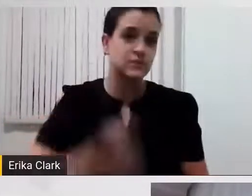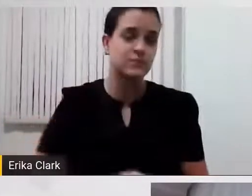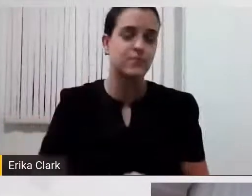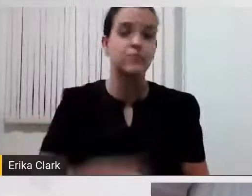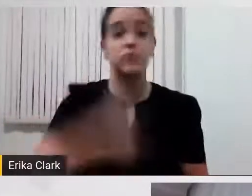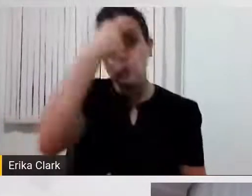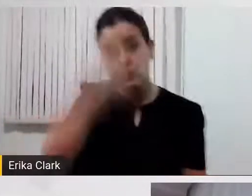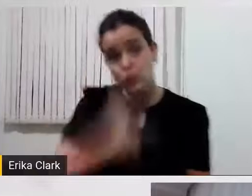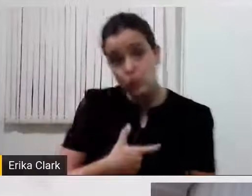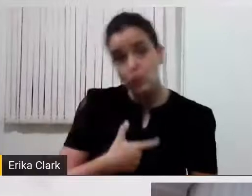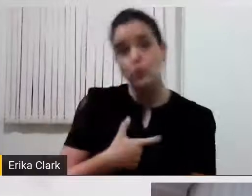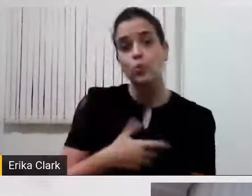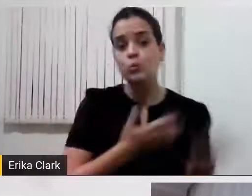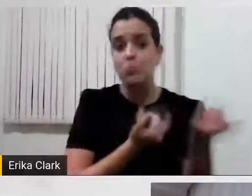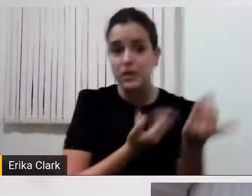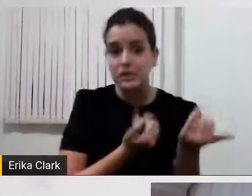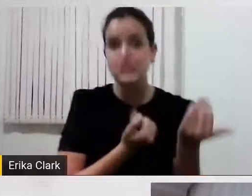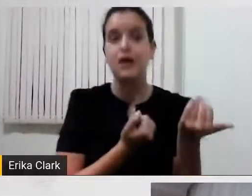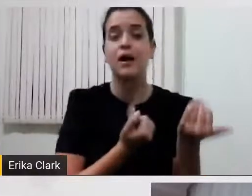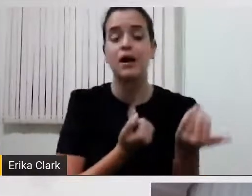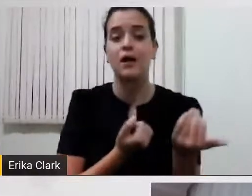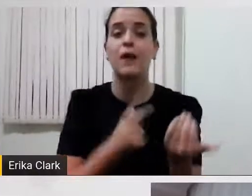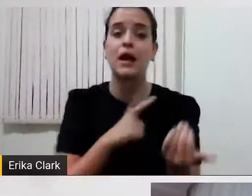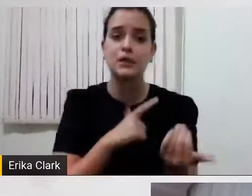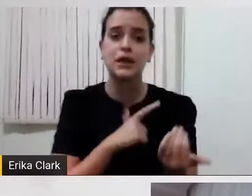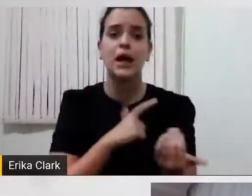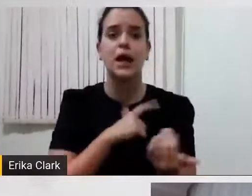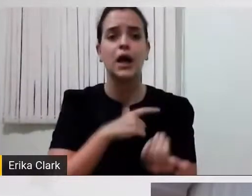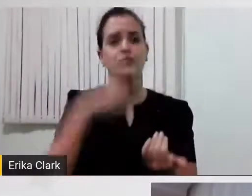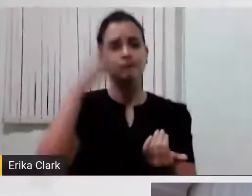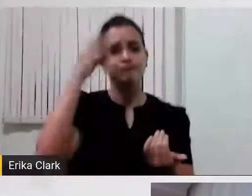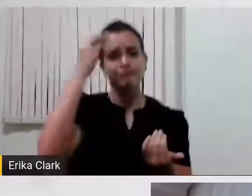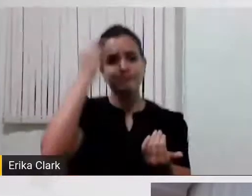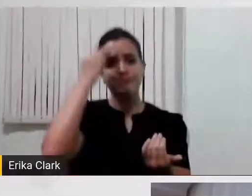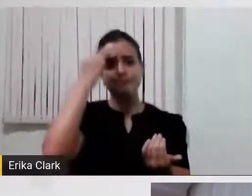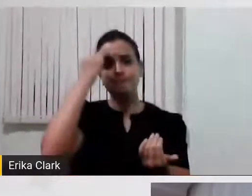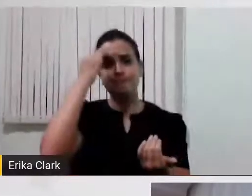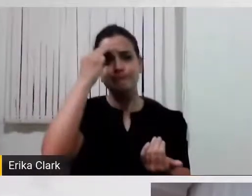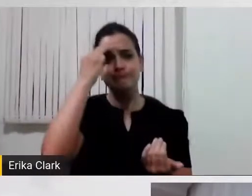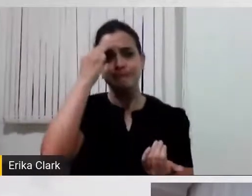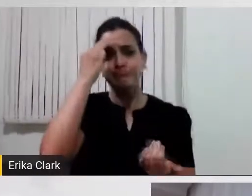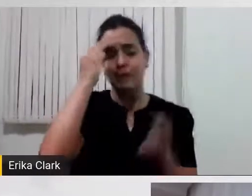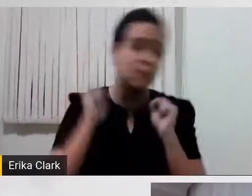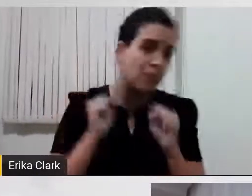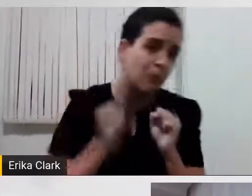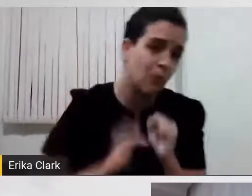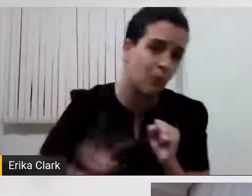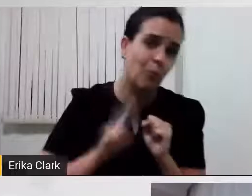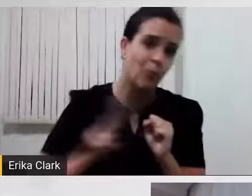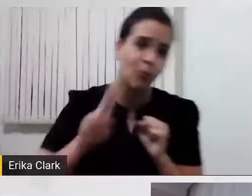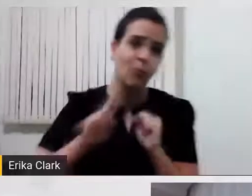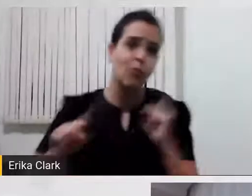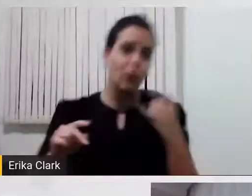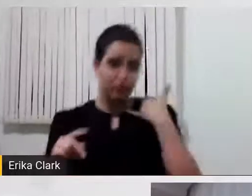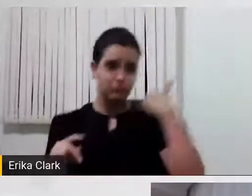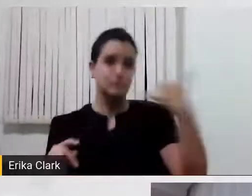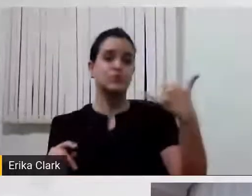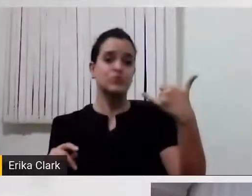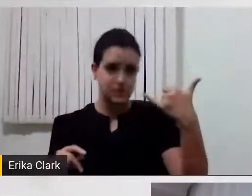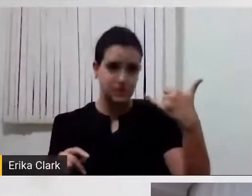intelectual que, através do seu celular e tem o rastreamento